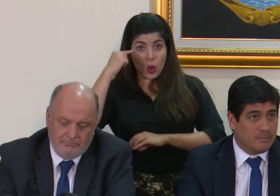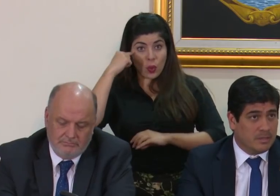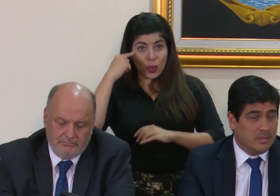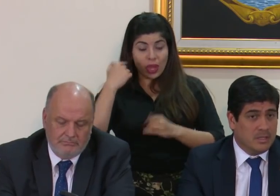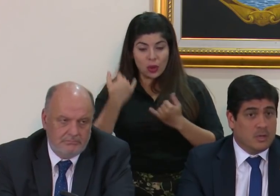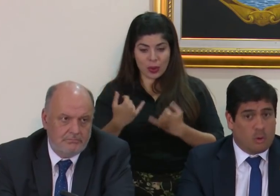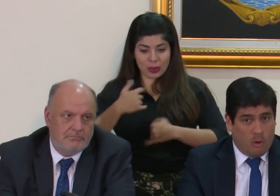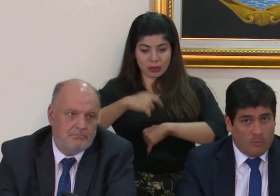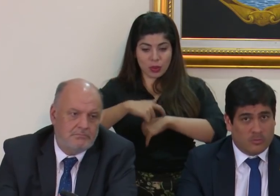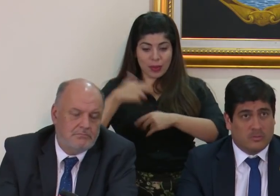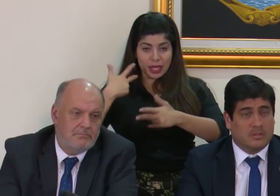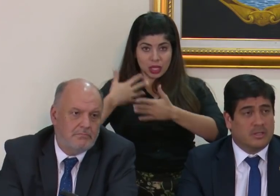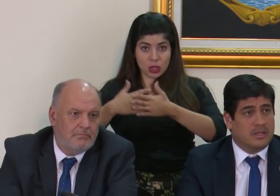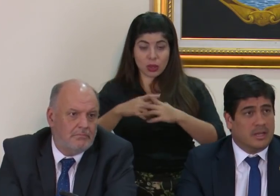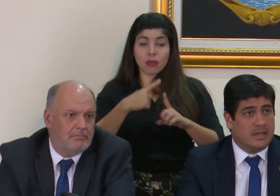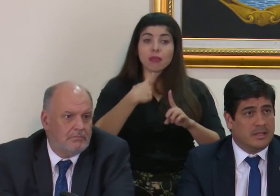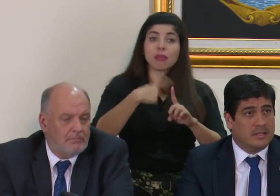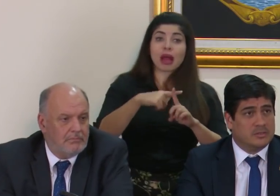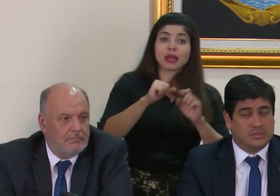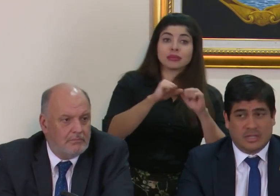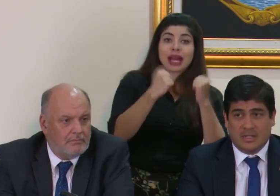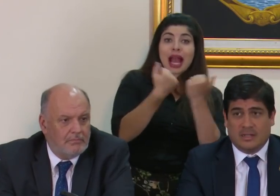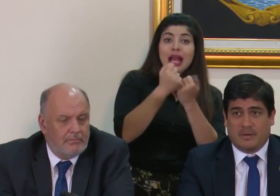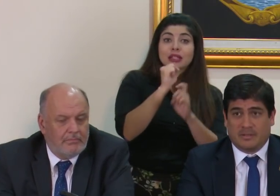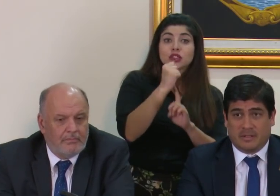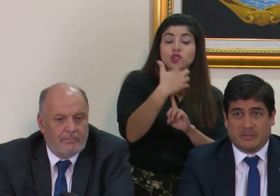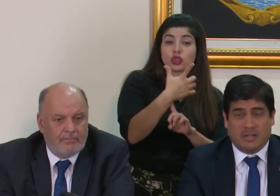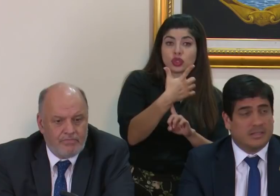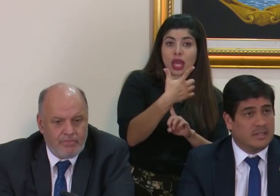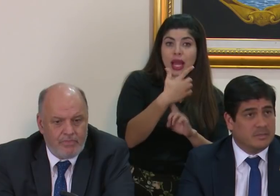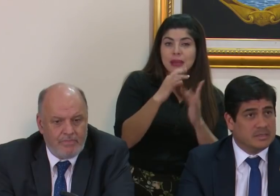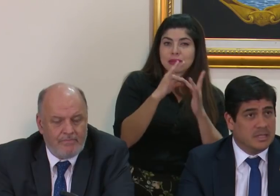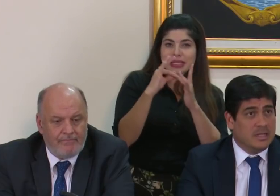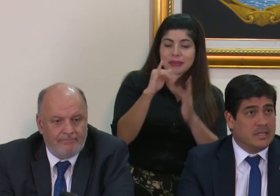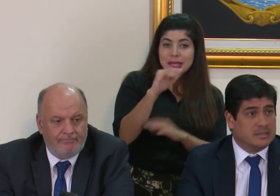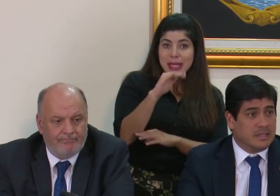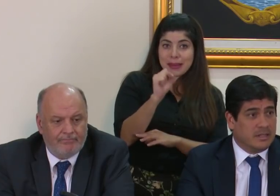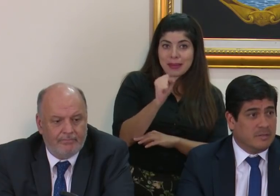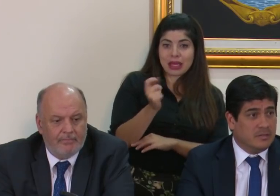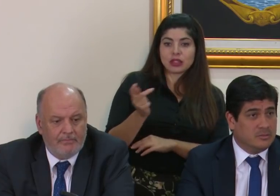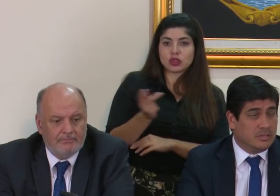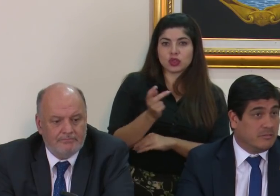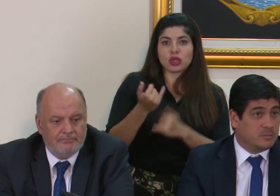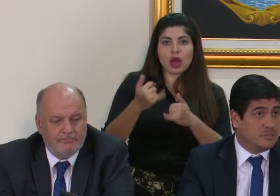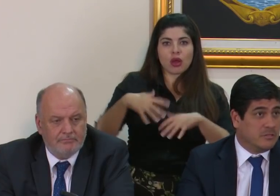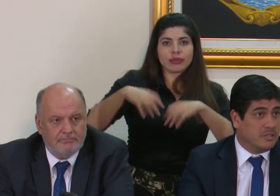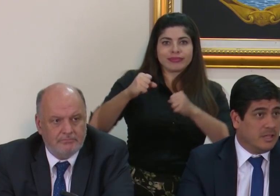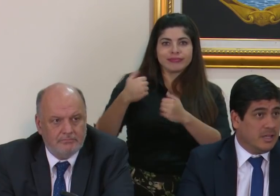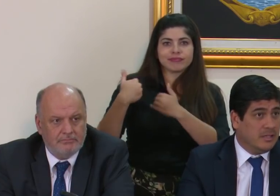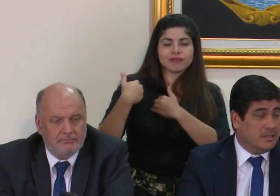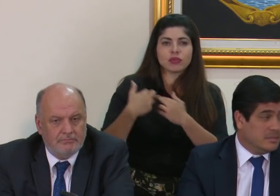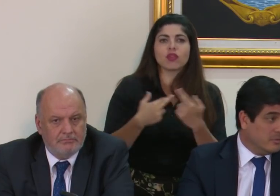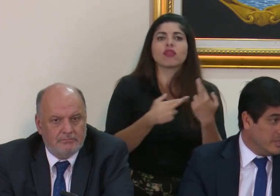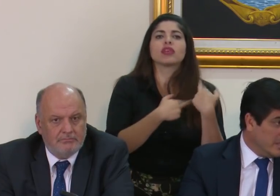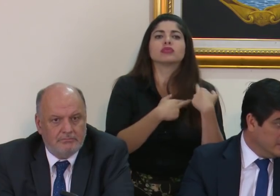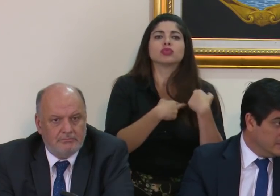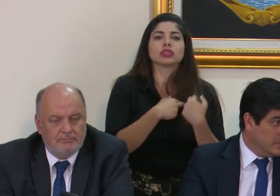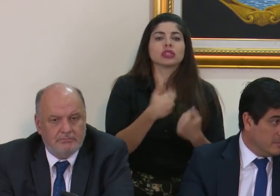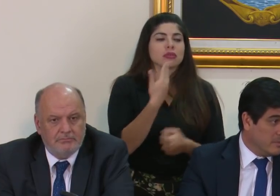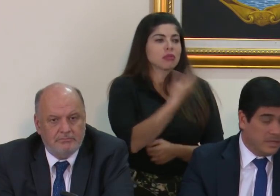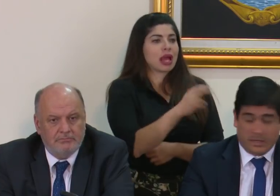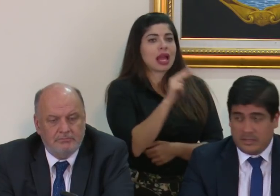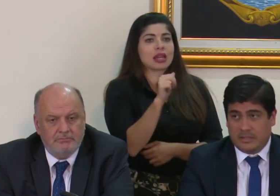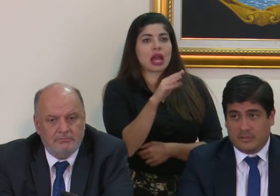en esta etapa como el área social particular de Limas estarán en manos y responsabilidad de doña